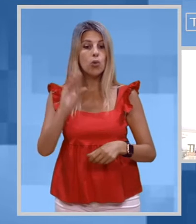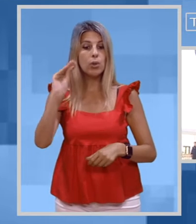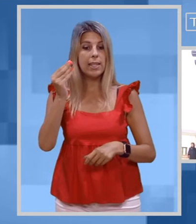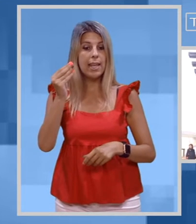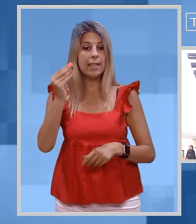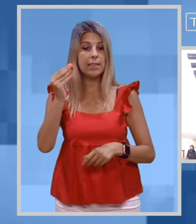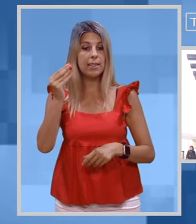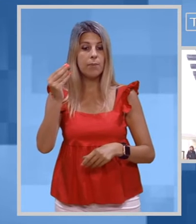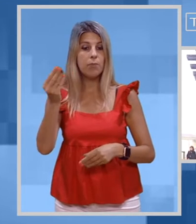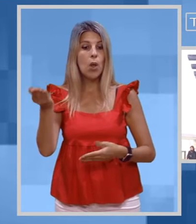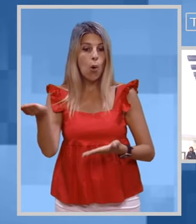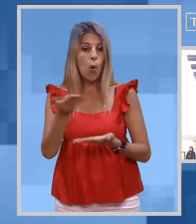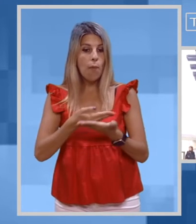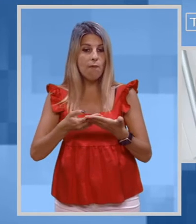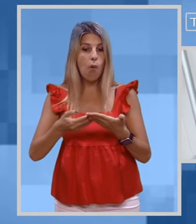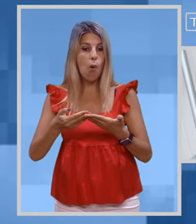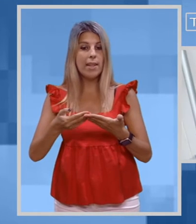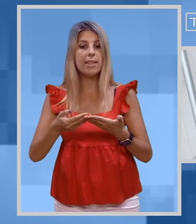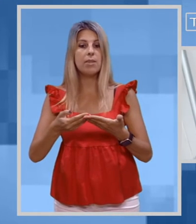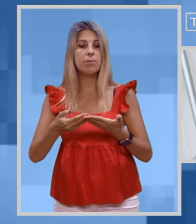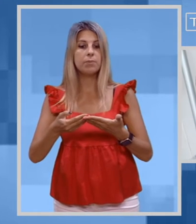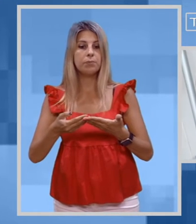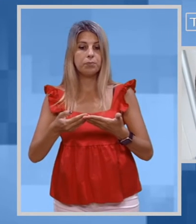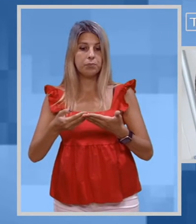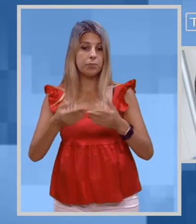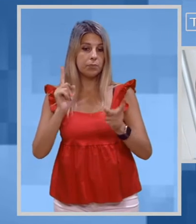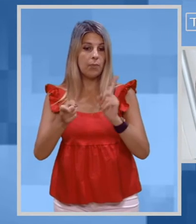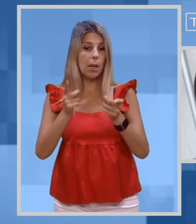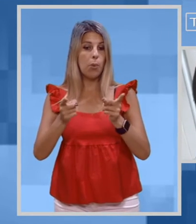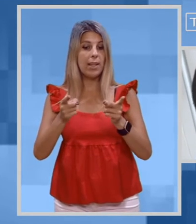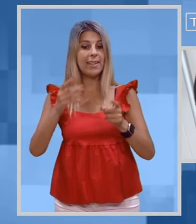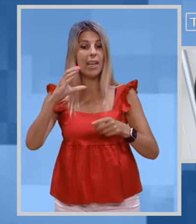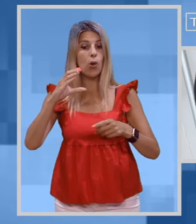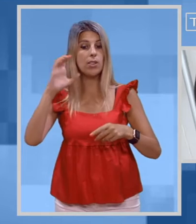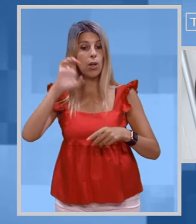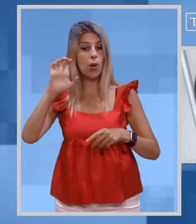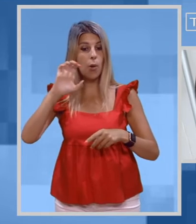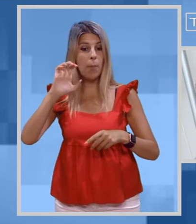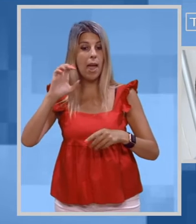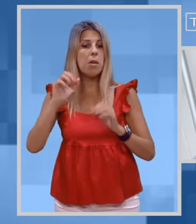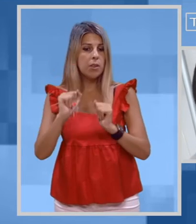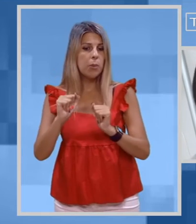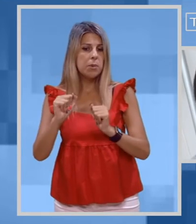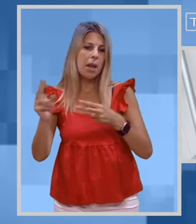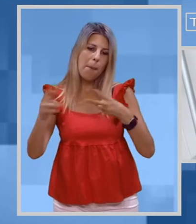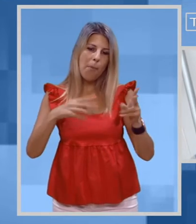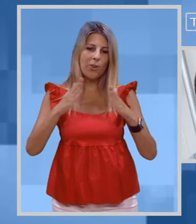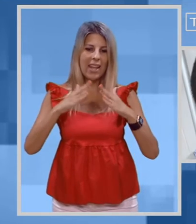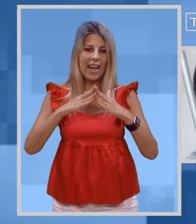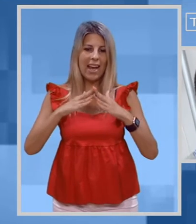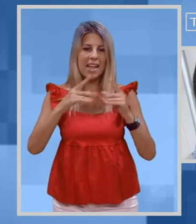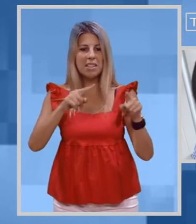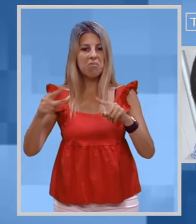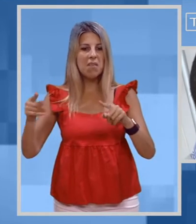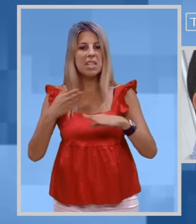tutti gli enti coinvolti nella governance delle politiche di coesione europea. è stato possibile portare a casa diversi interventi